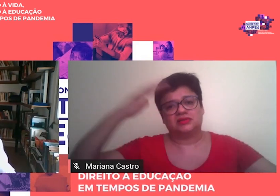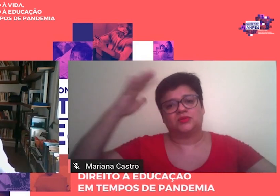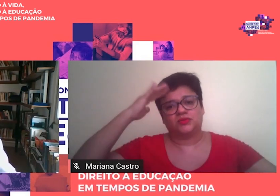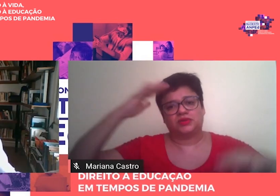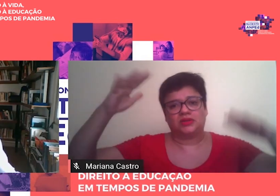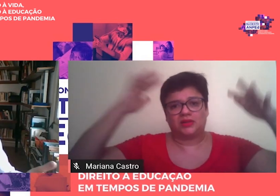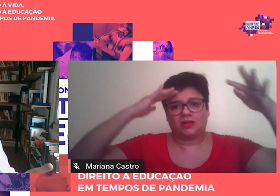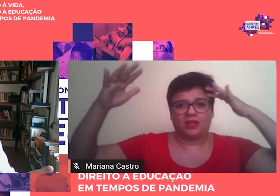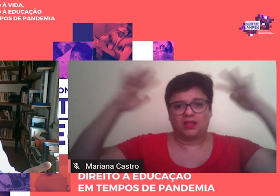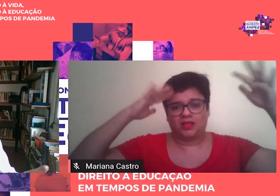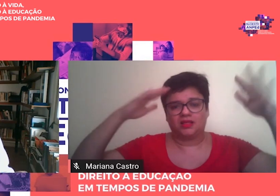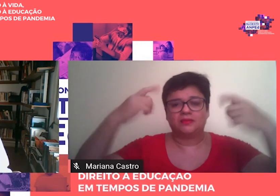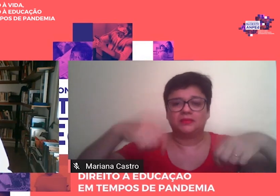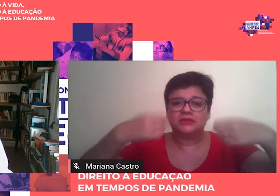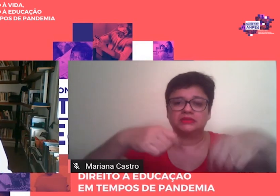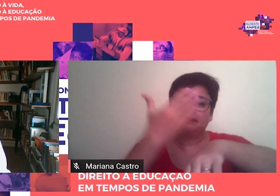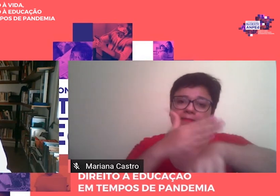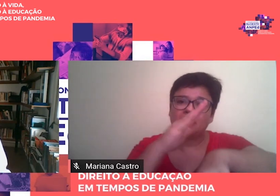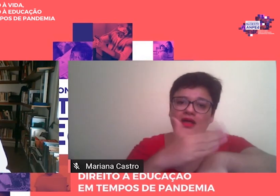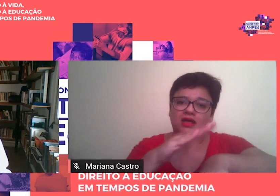deveriam ser mais práticas, né,